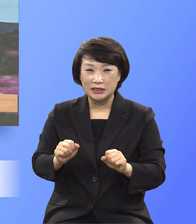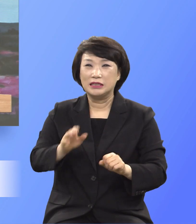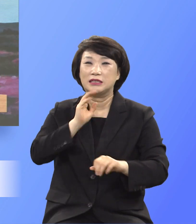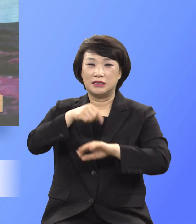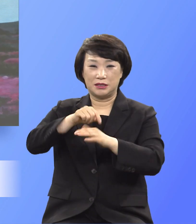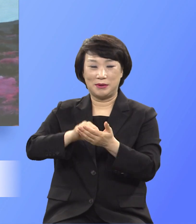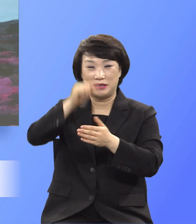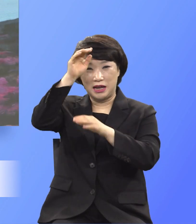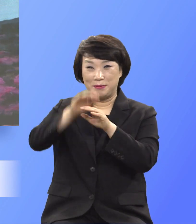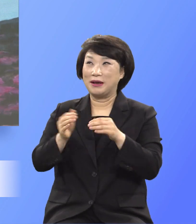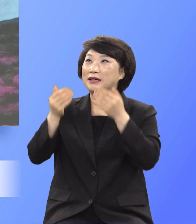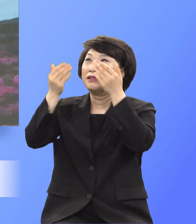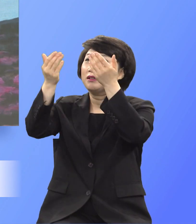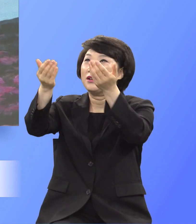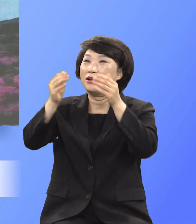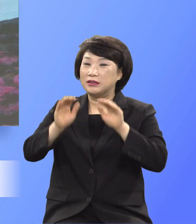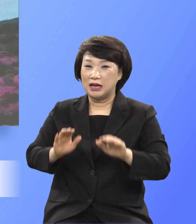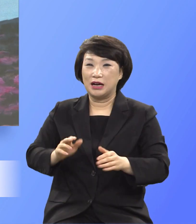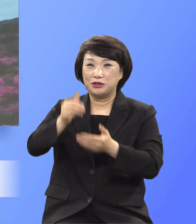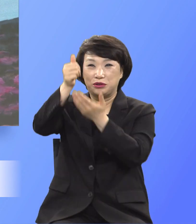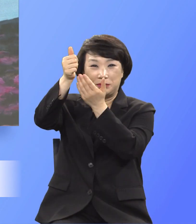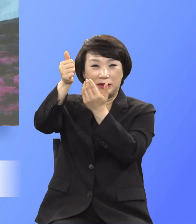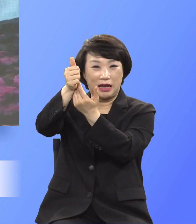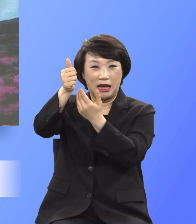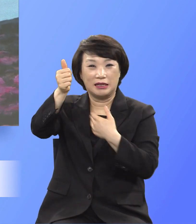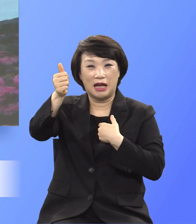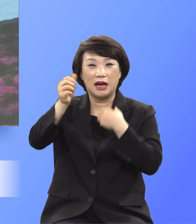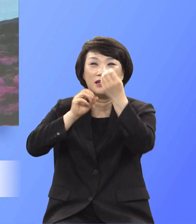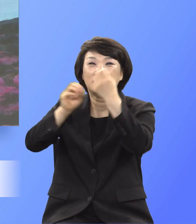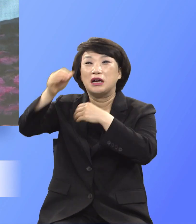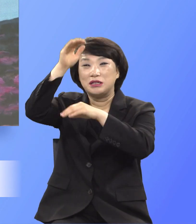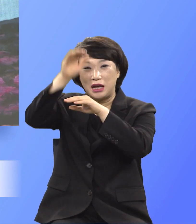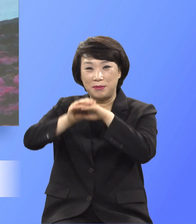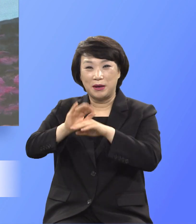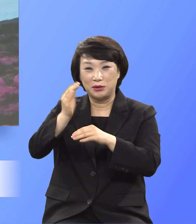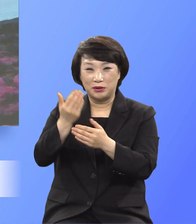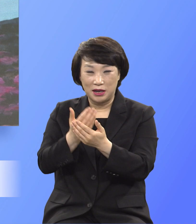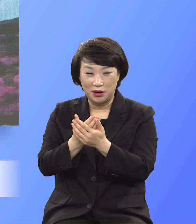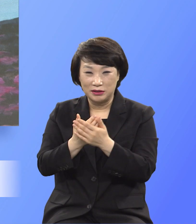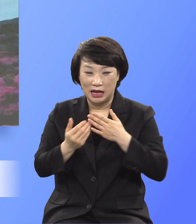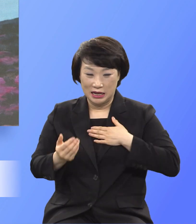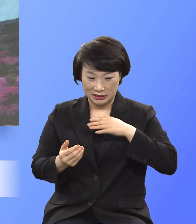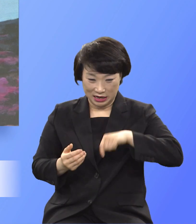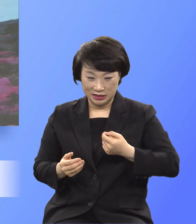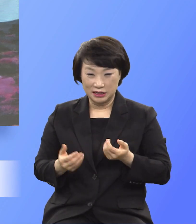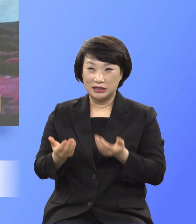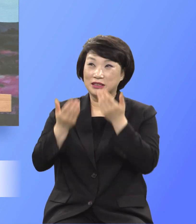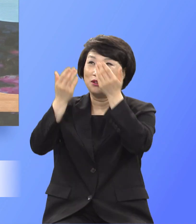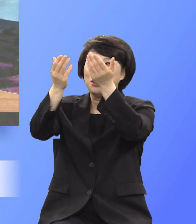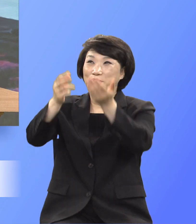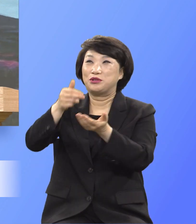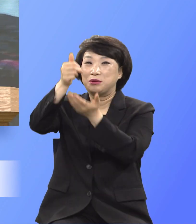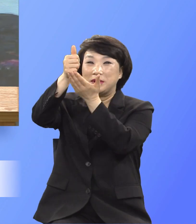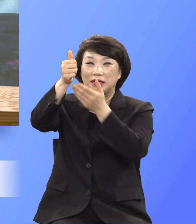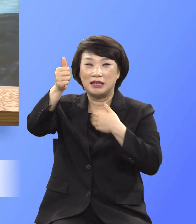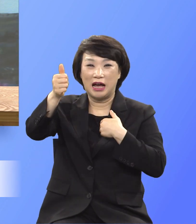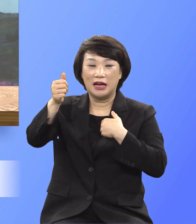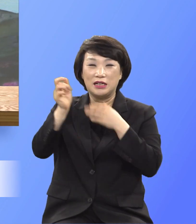예배를 올려드려 주님 앞에 상달되는 예배로 나를 드리고 주가 나에게 그 피로 주신